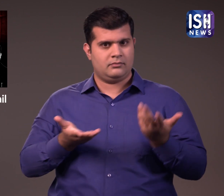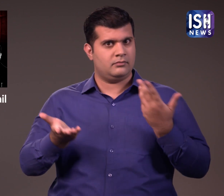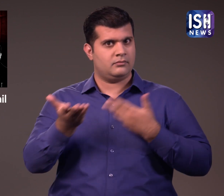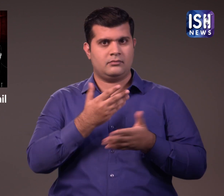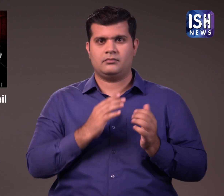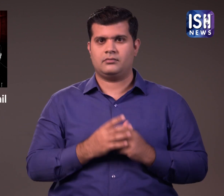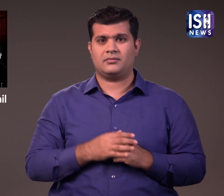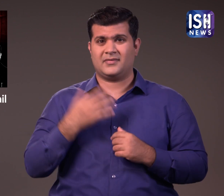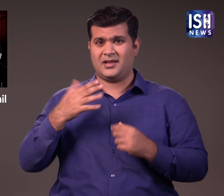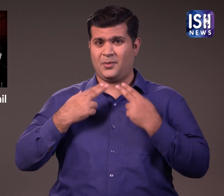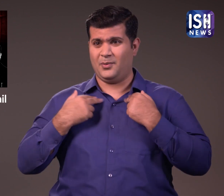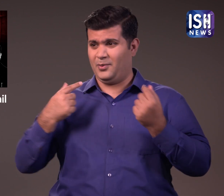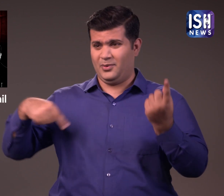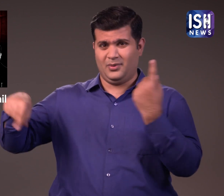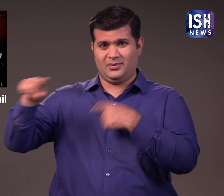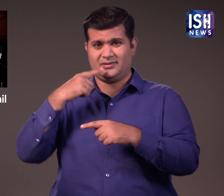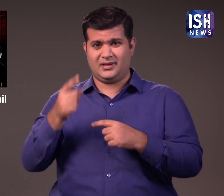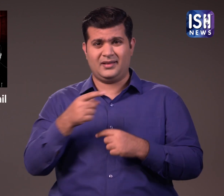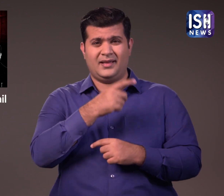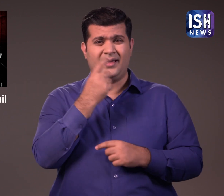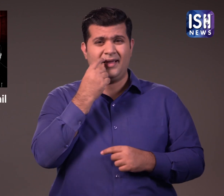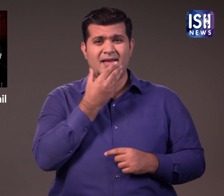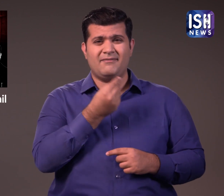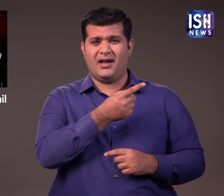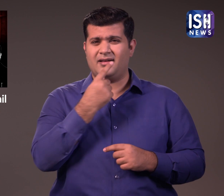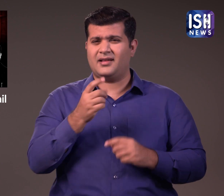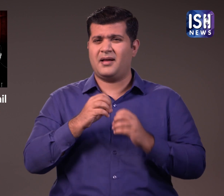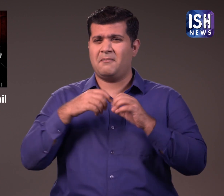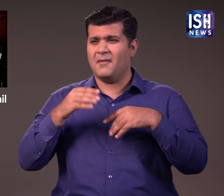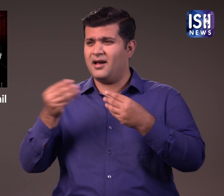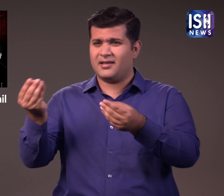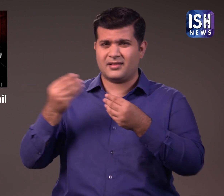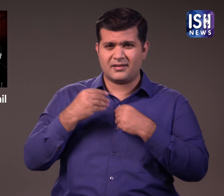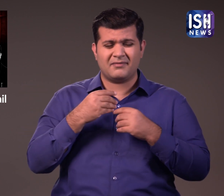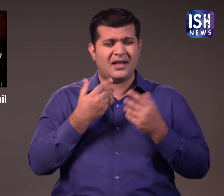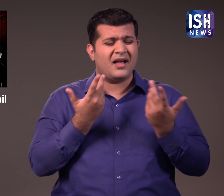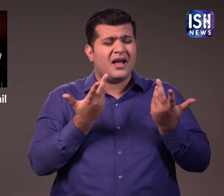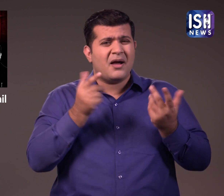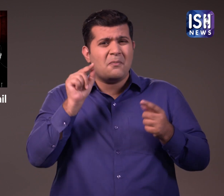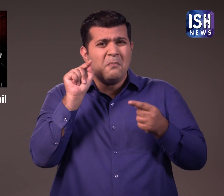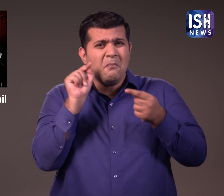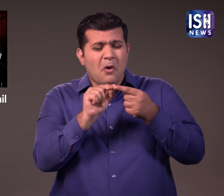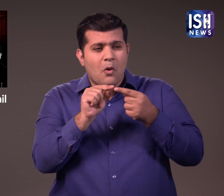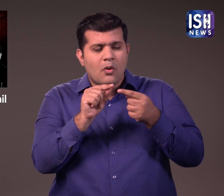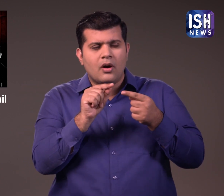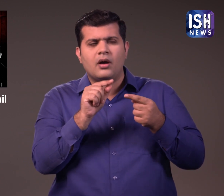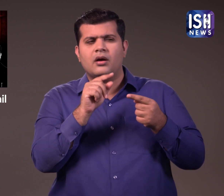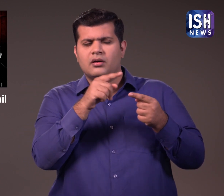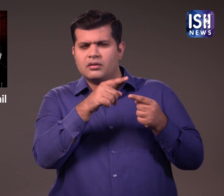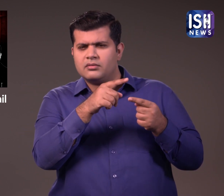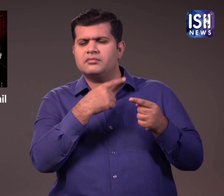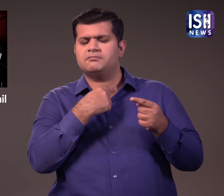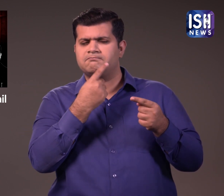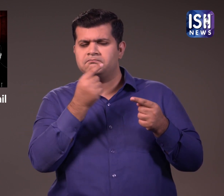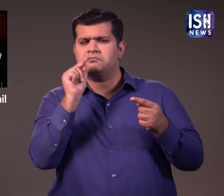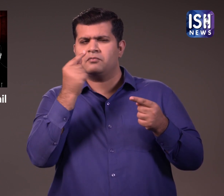अधालत ने कहा कि उसके दर्मपरिवर्थन और ब्रेनवाश करने की आदत के कारण उसे जमानत देने का कोई कारण नहीं बनता है